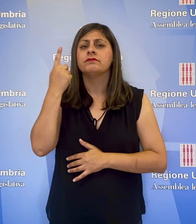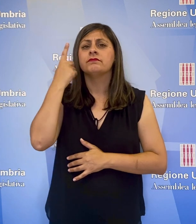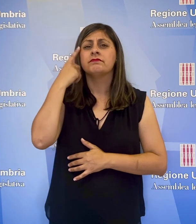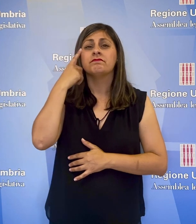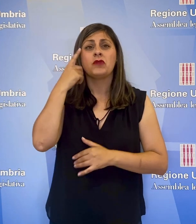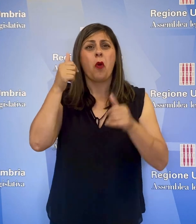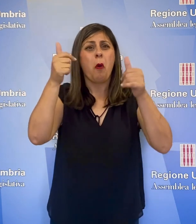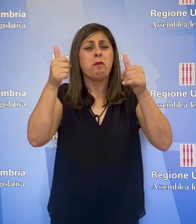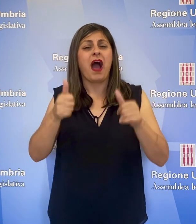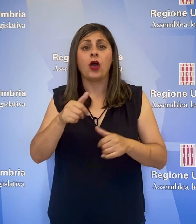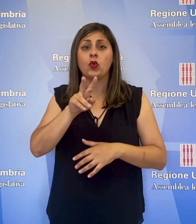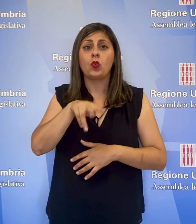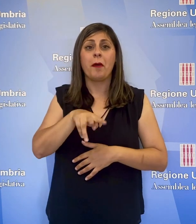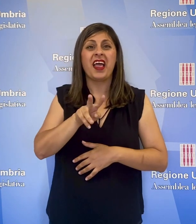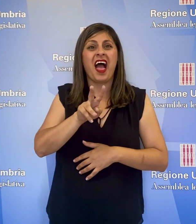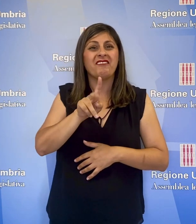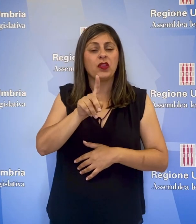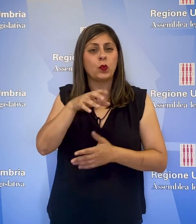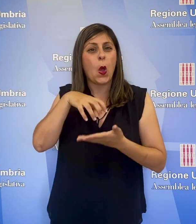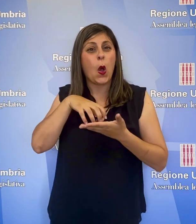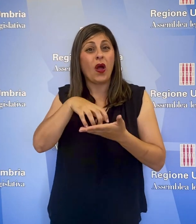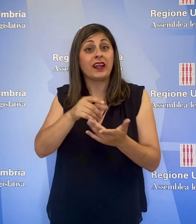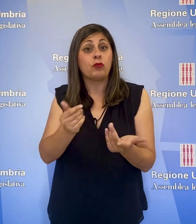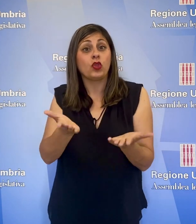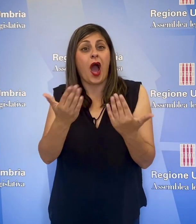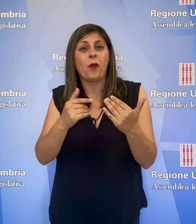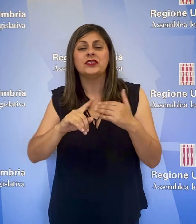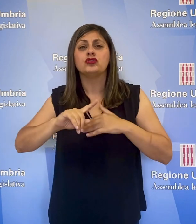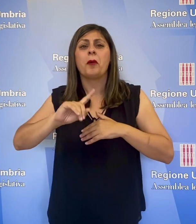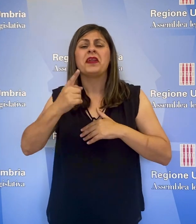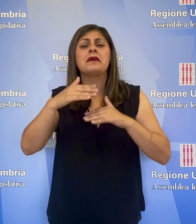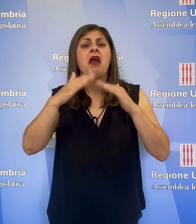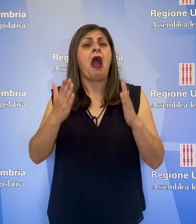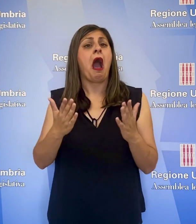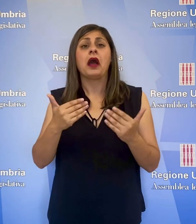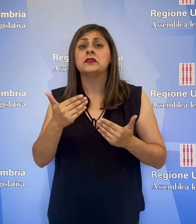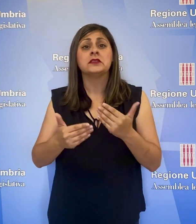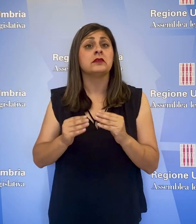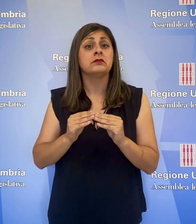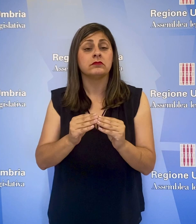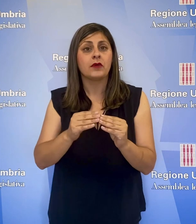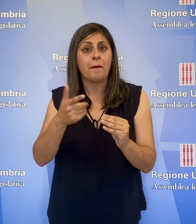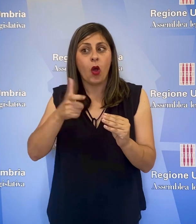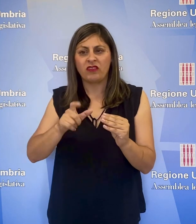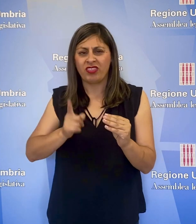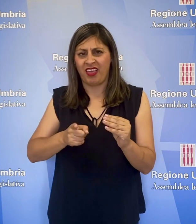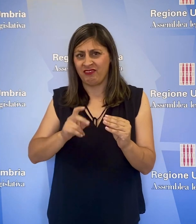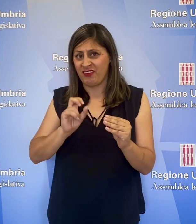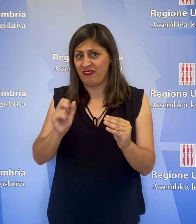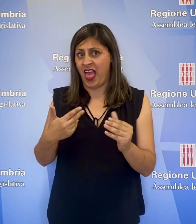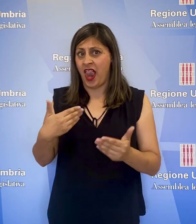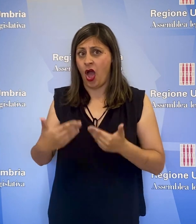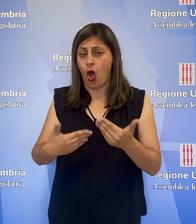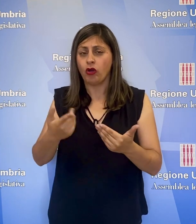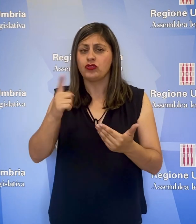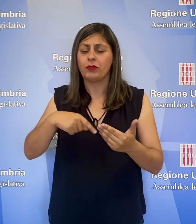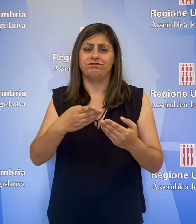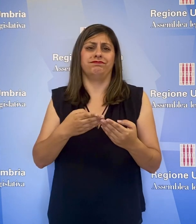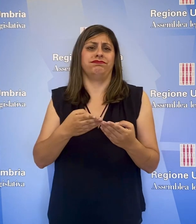bandi 2021 per i contributi all'acquisto della prima casa, che dovrebbero essere velocizzati, ha detto, e ampliati nella platea.